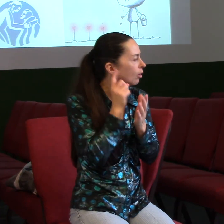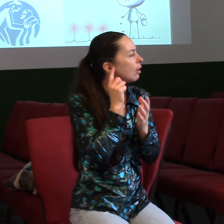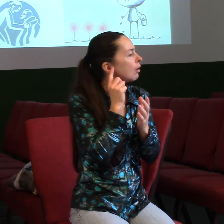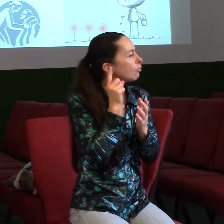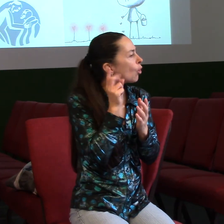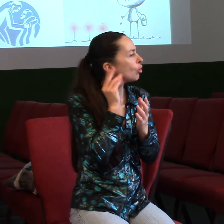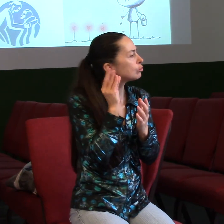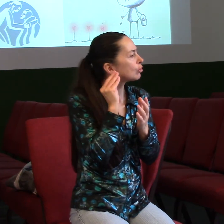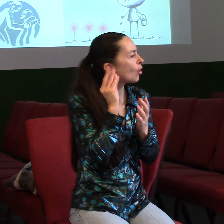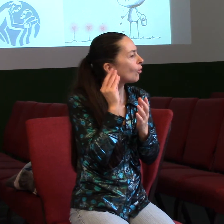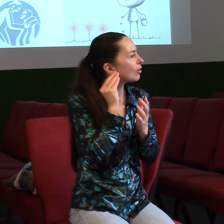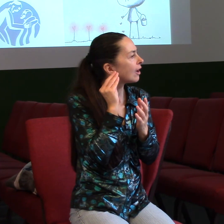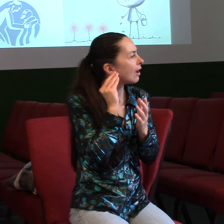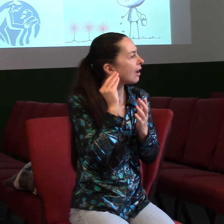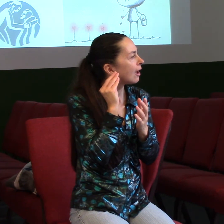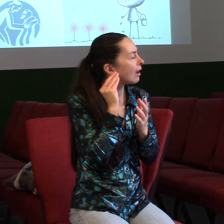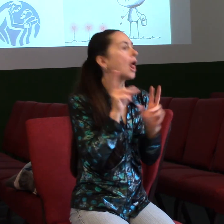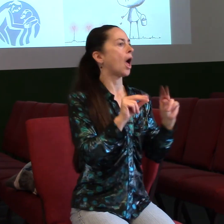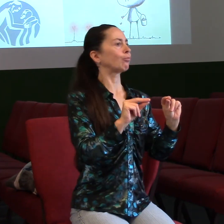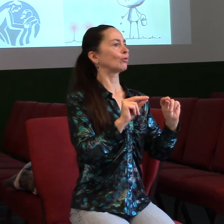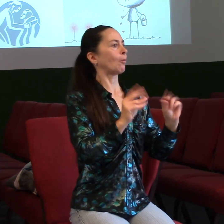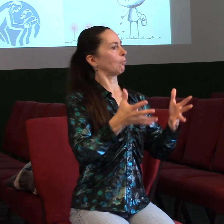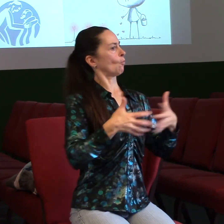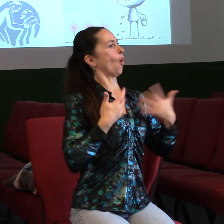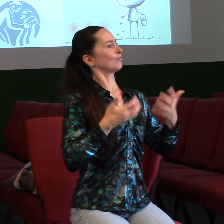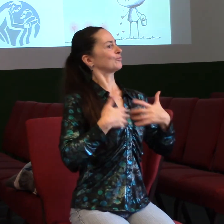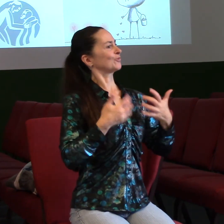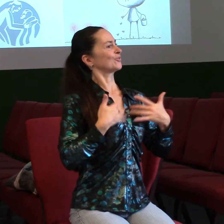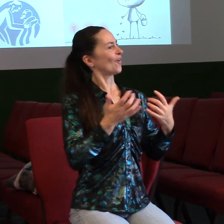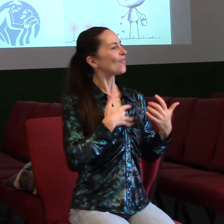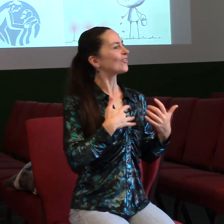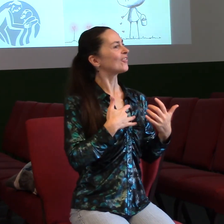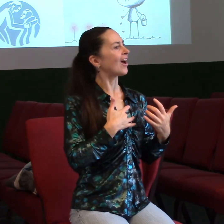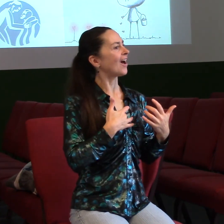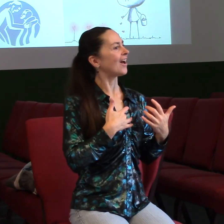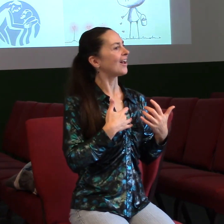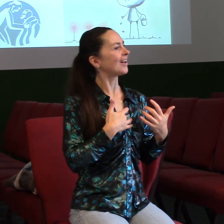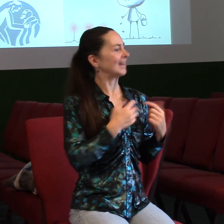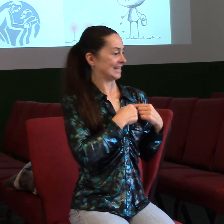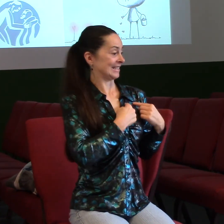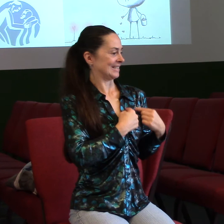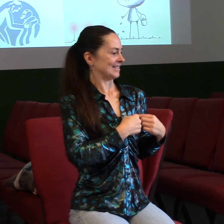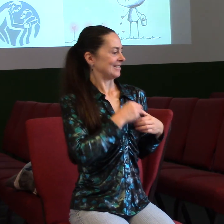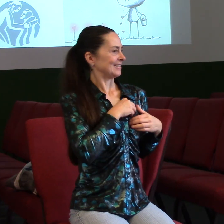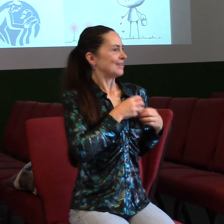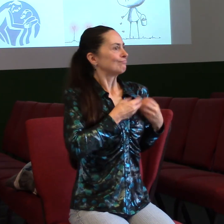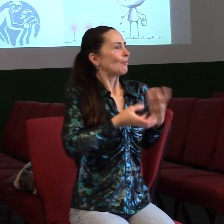o to, co jsem řekl. Ale udělal to ze srdce. A když jsem potom vystoupil z toho vlaku, tak jsem si říkal, jo, to je možné.